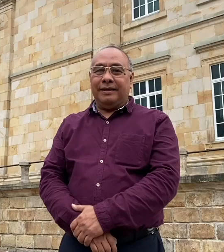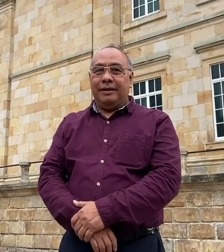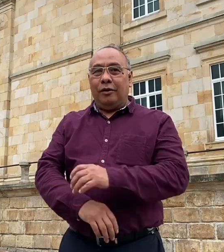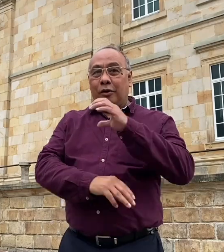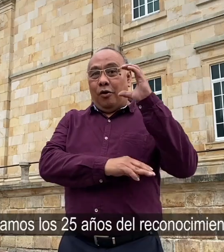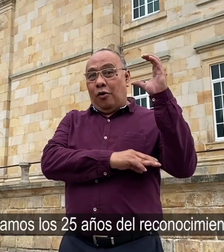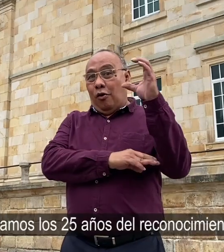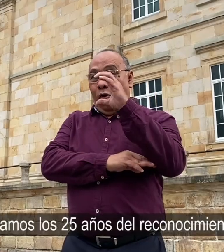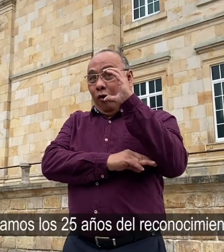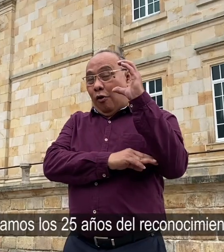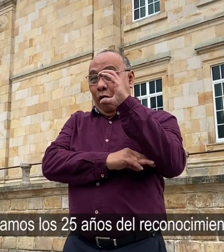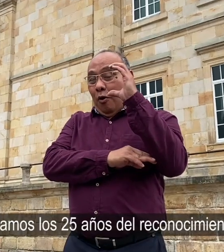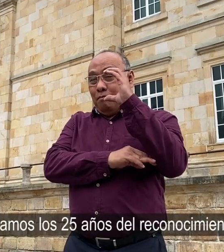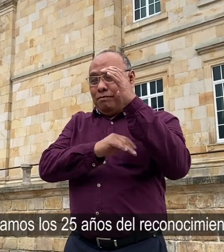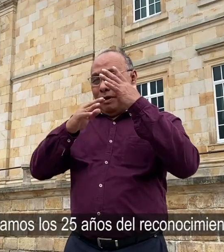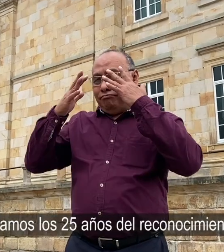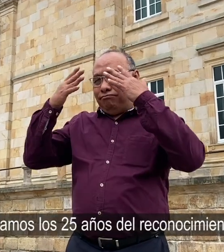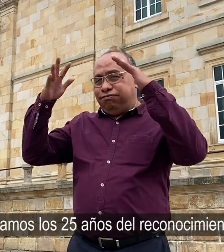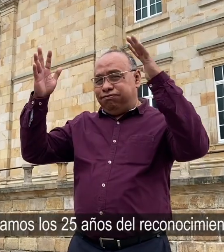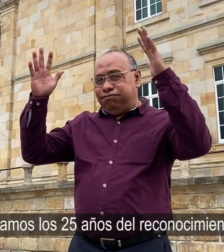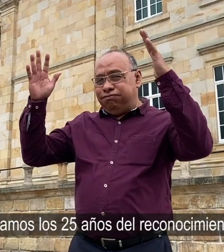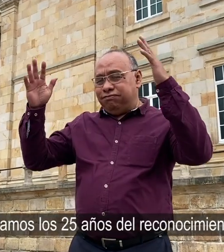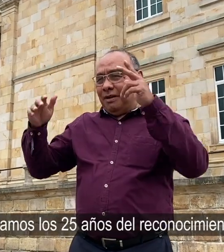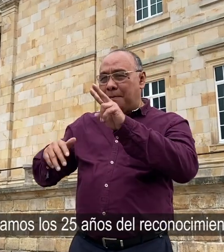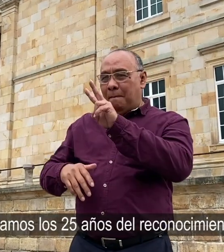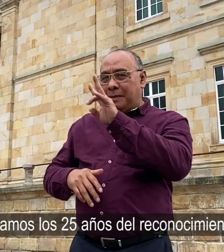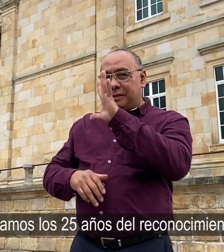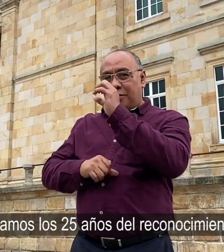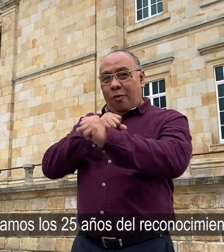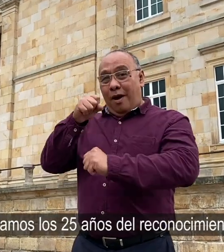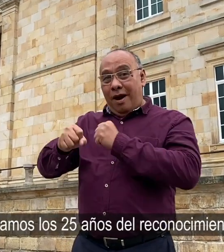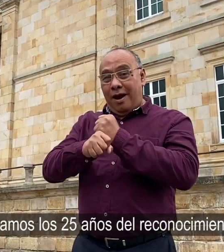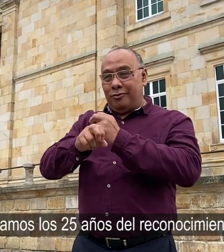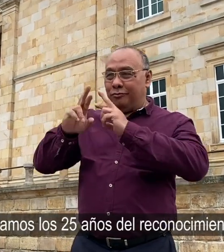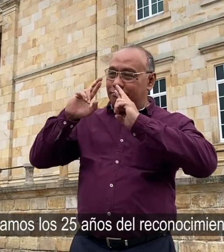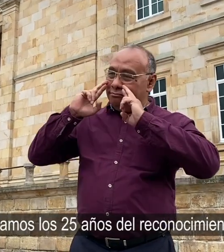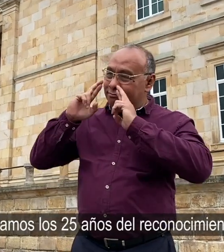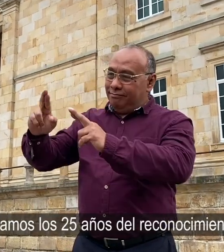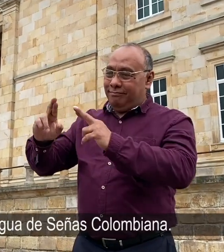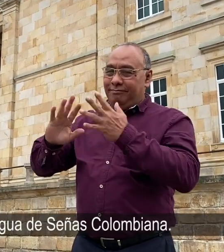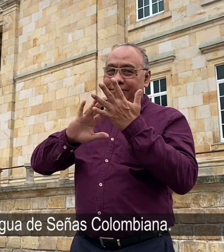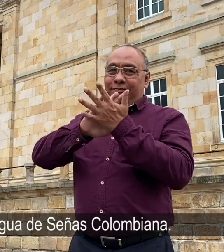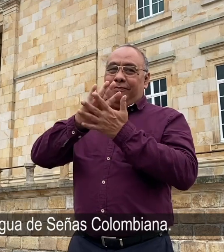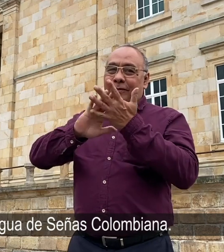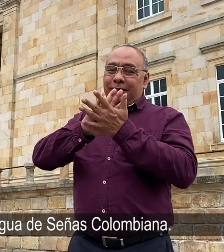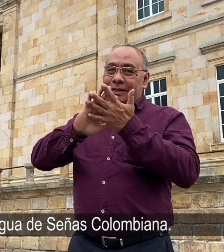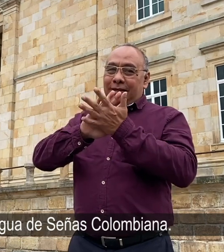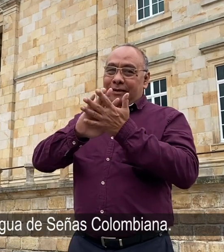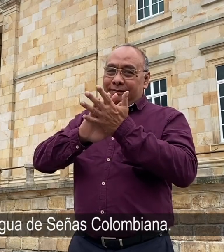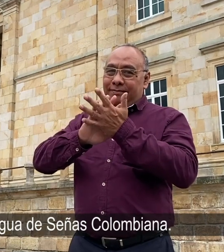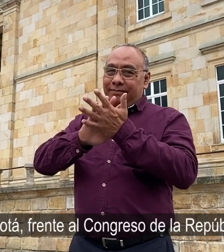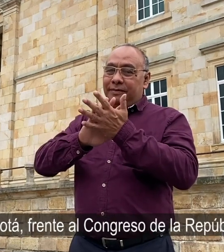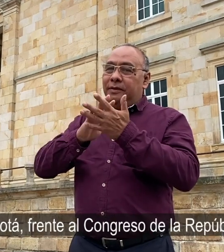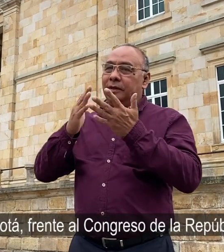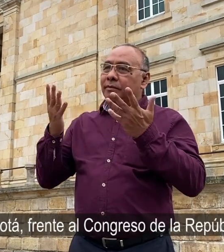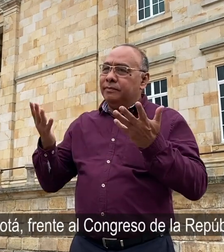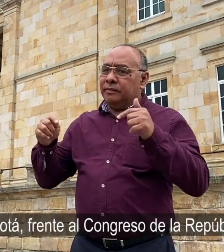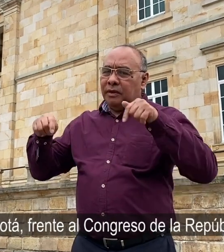En Colombia celebramos los 25 años del reconocimiento de la lengua de señas colombiana. Me encuentro en